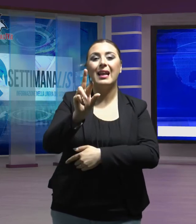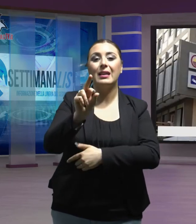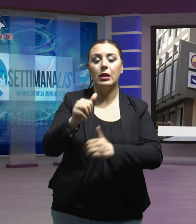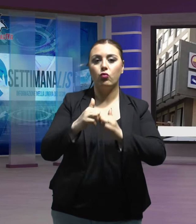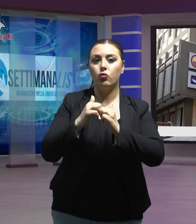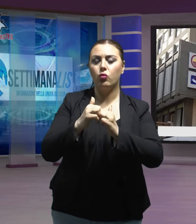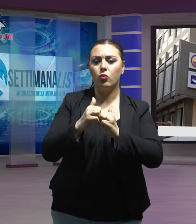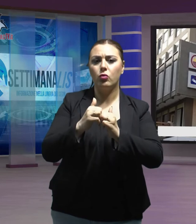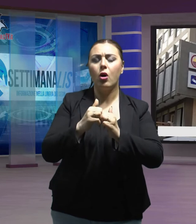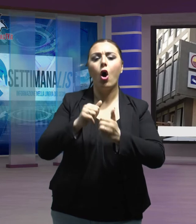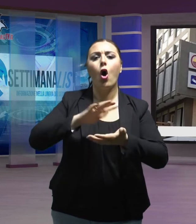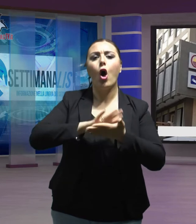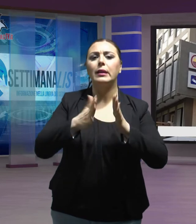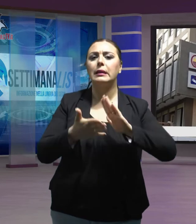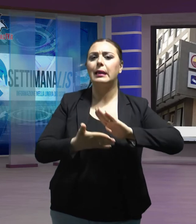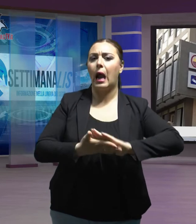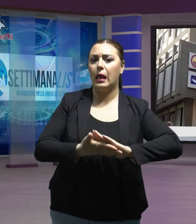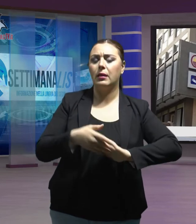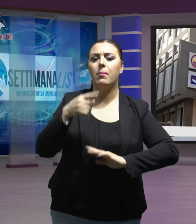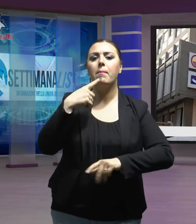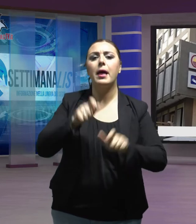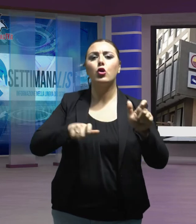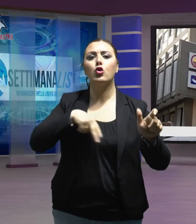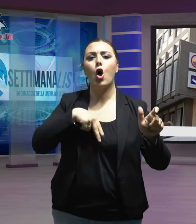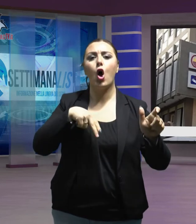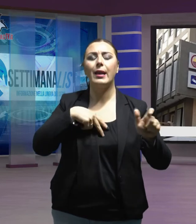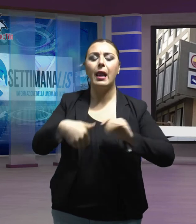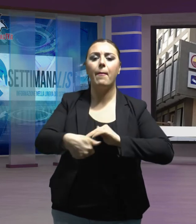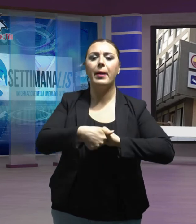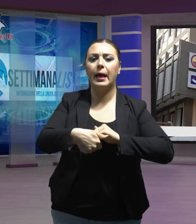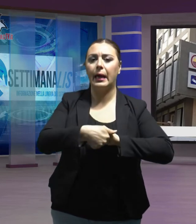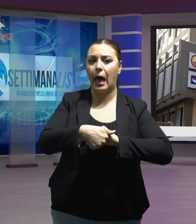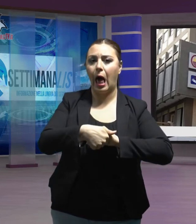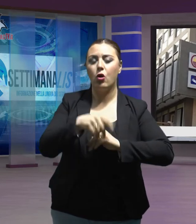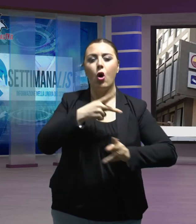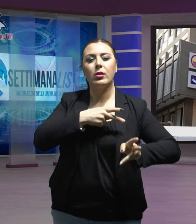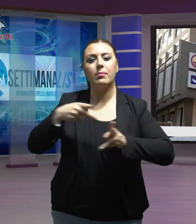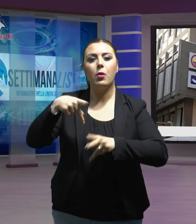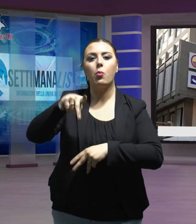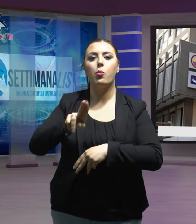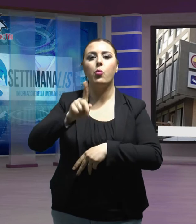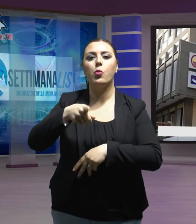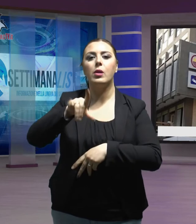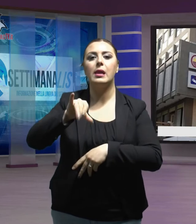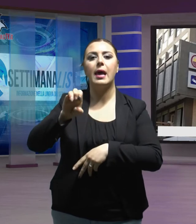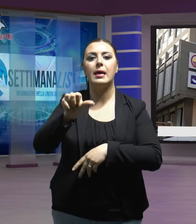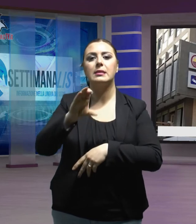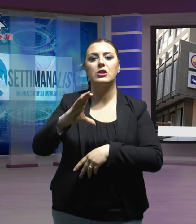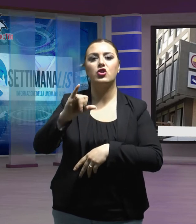i contratti del personale precario dell'ospedale pugliese Ciaccio di Catanzaro.